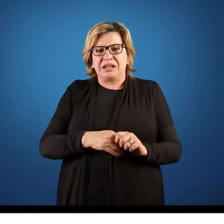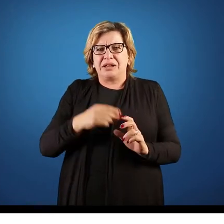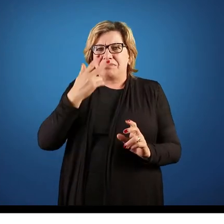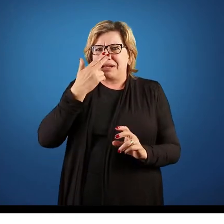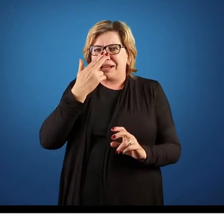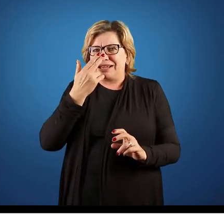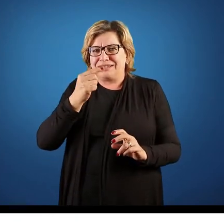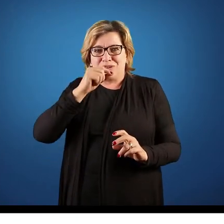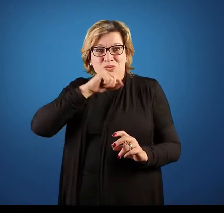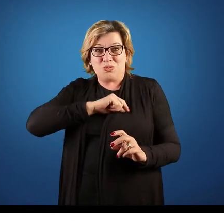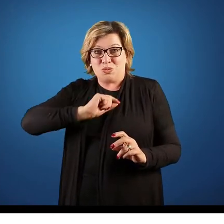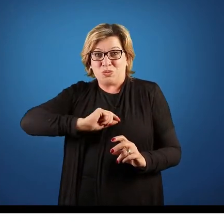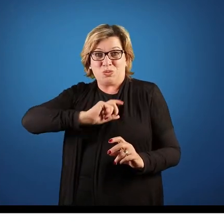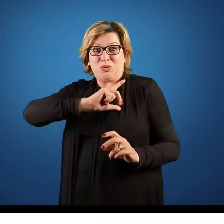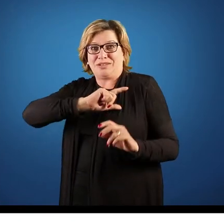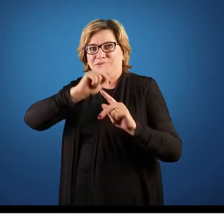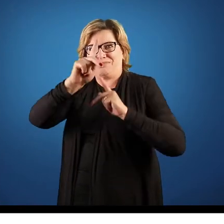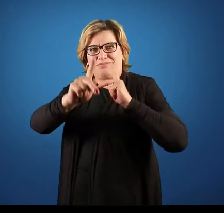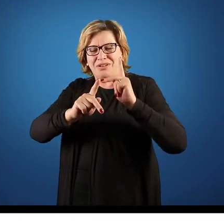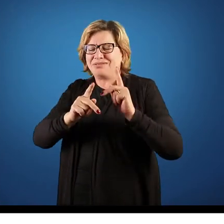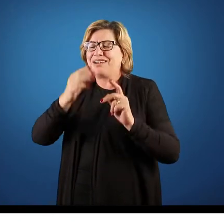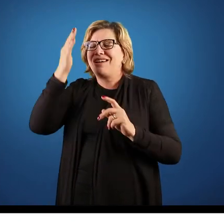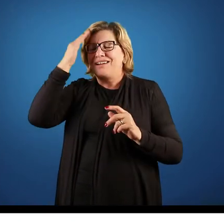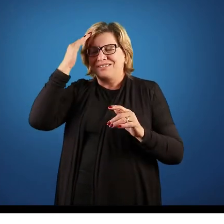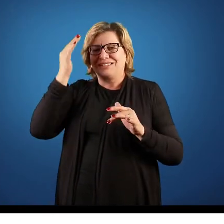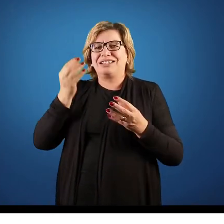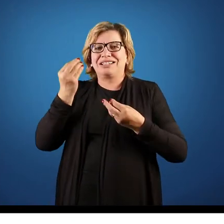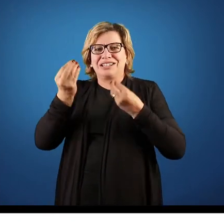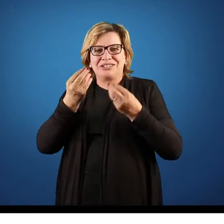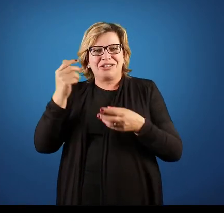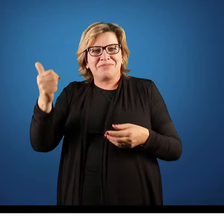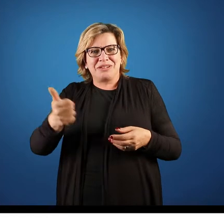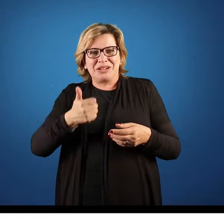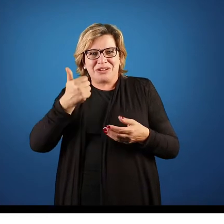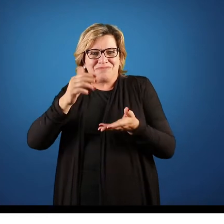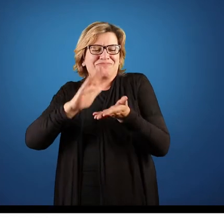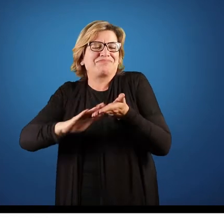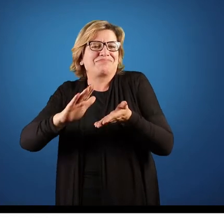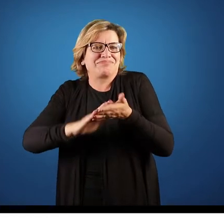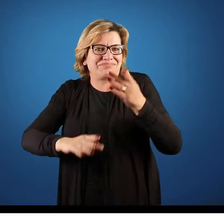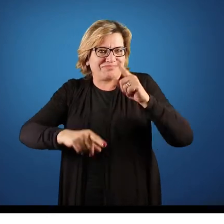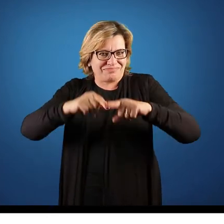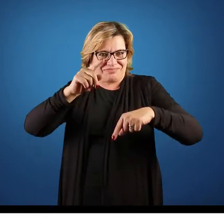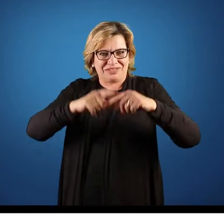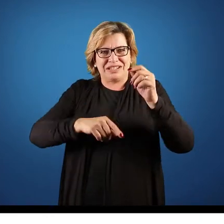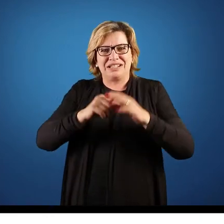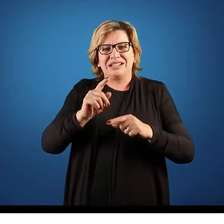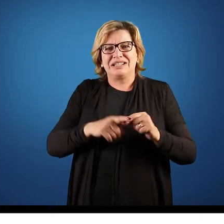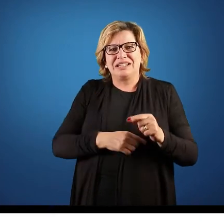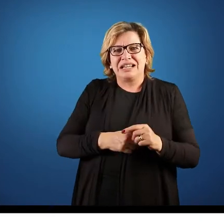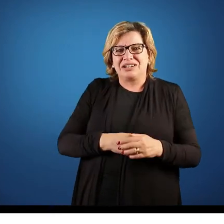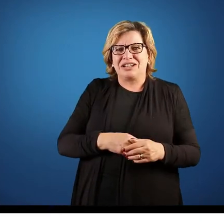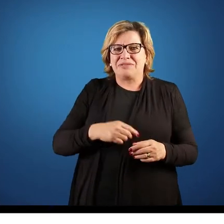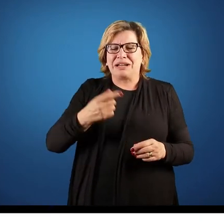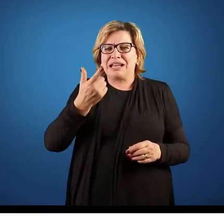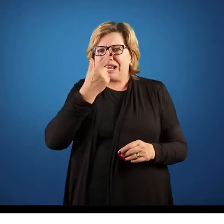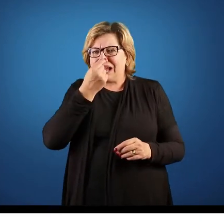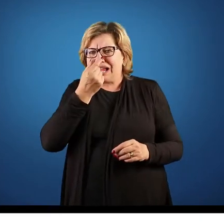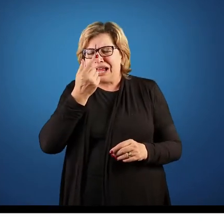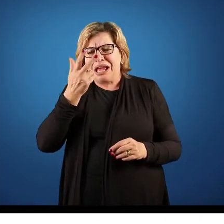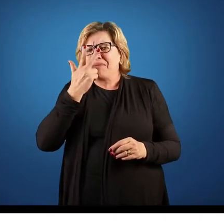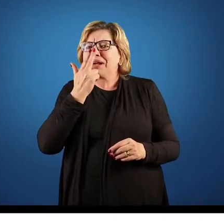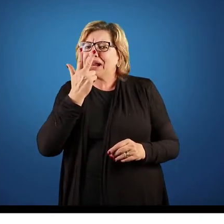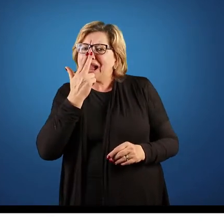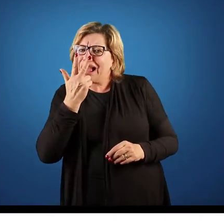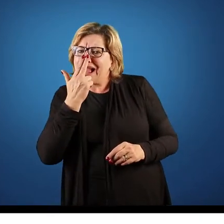renda da população. Quando aumenta a renda, eu sei que o mercado está propenso a gastar mais com produtos. Ah, diminuiu a renda, então pode ser que